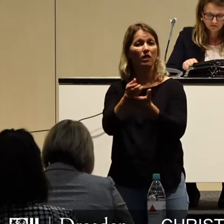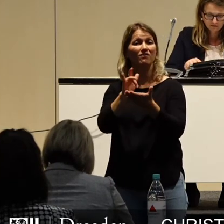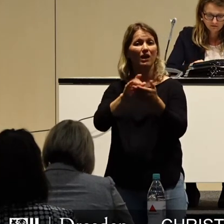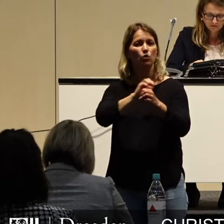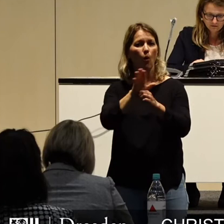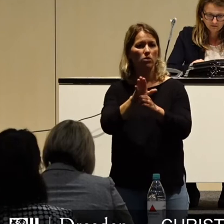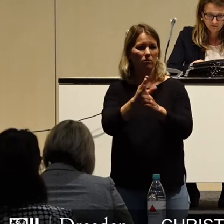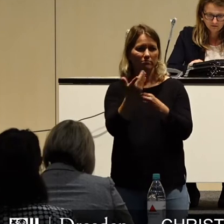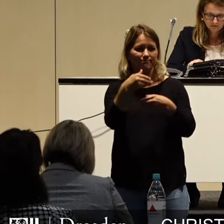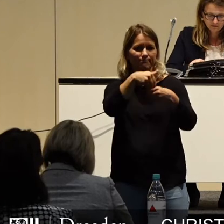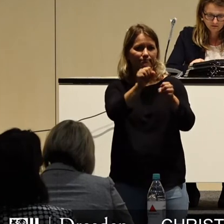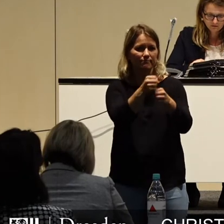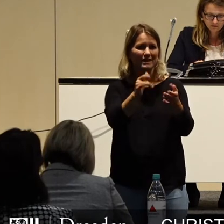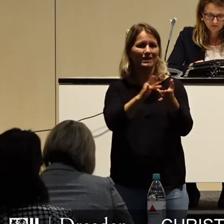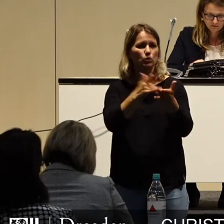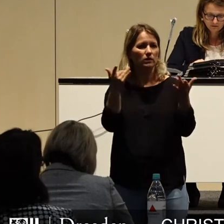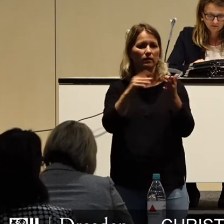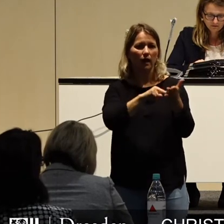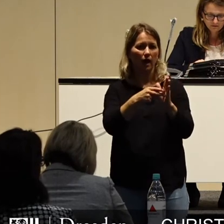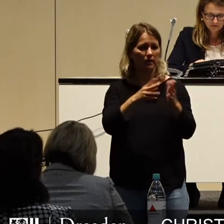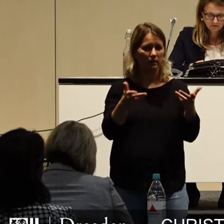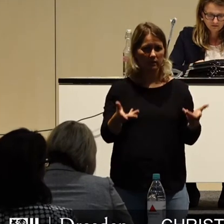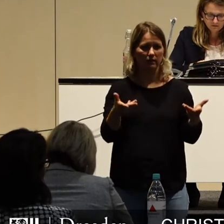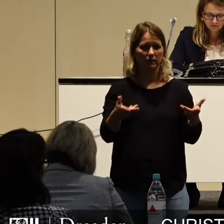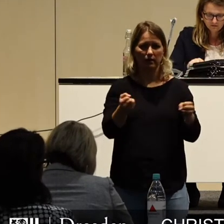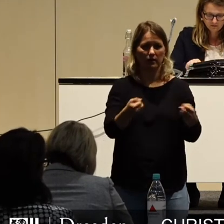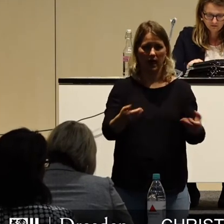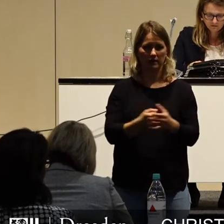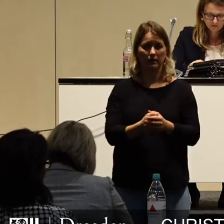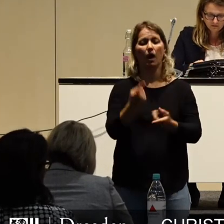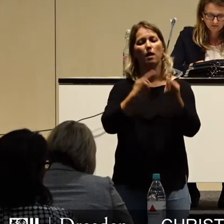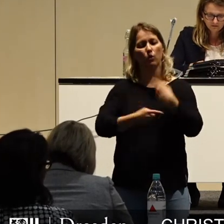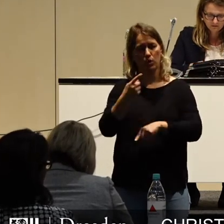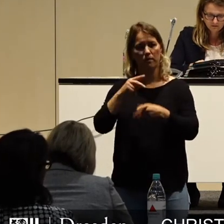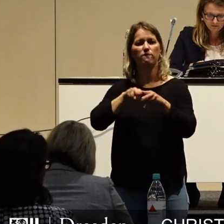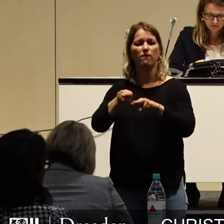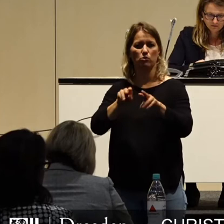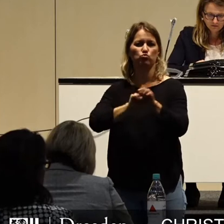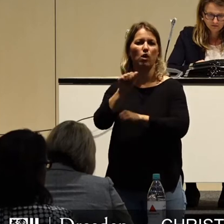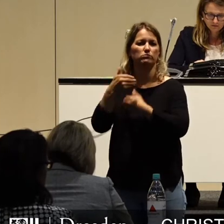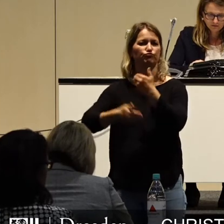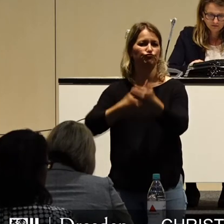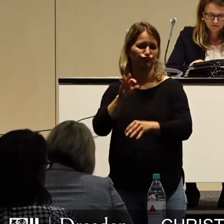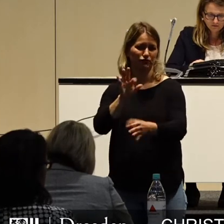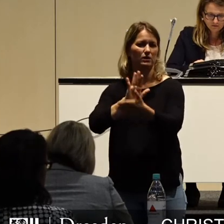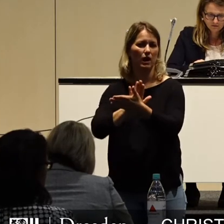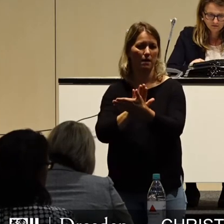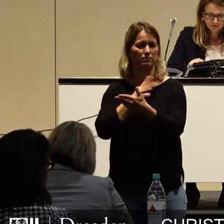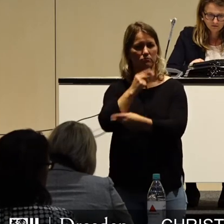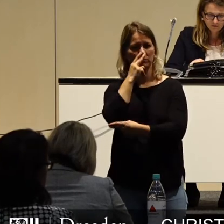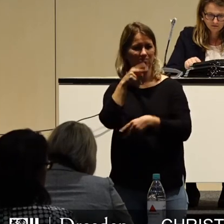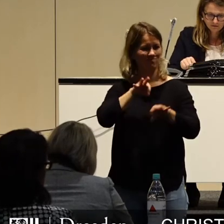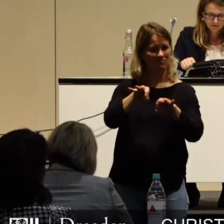unbesetzt, weil es technische Möglichkeiten nicht hergeben. Umgekehrt hat die Verwaltung dennoch in vielen Bereichen funktioniert. Da lässt sich dann schauen, wie es besser